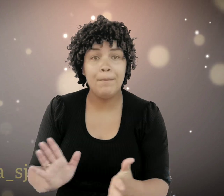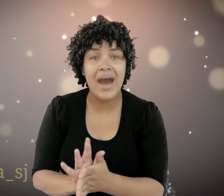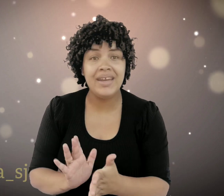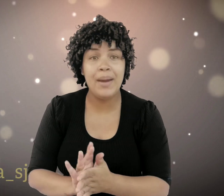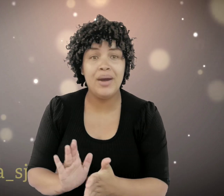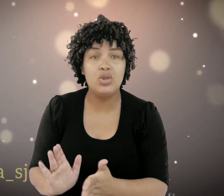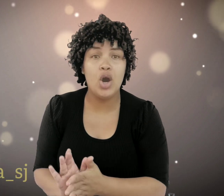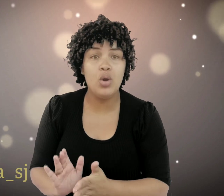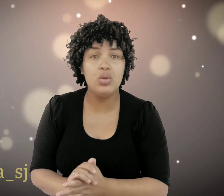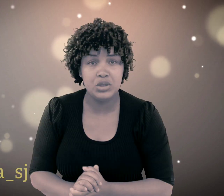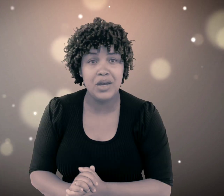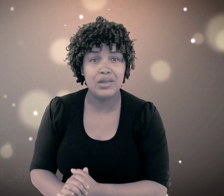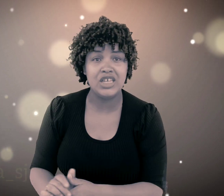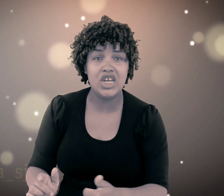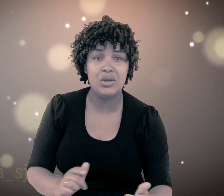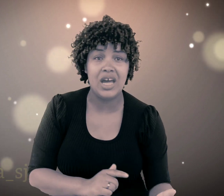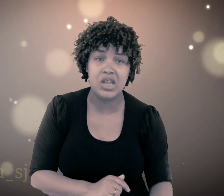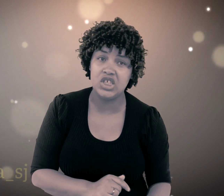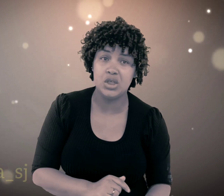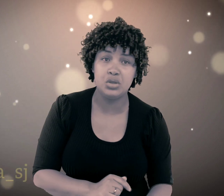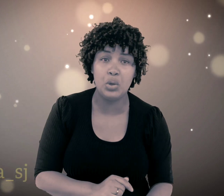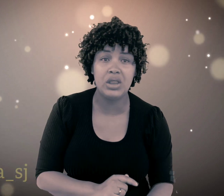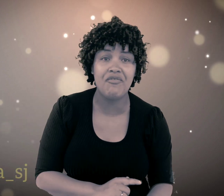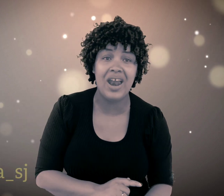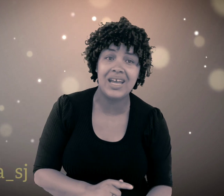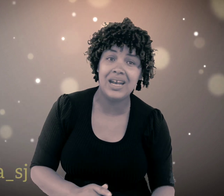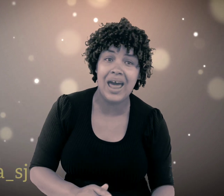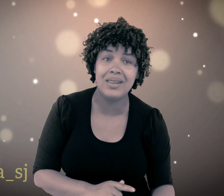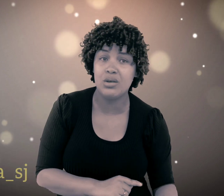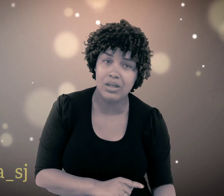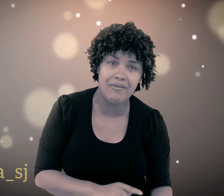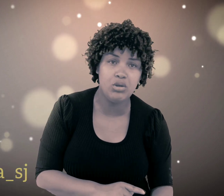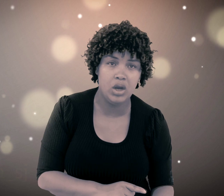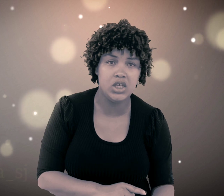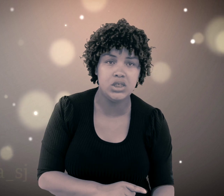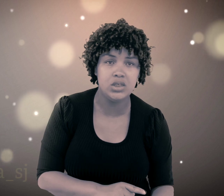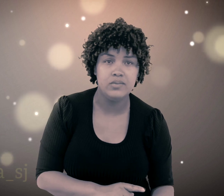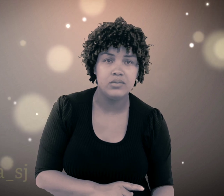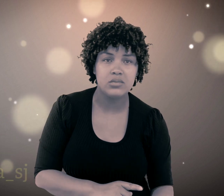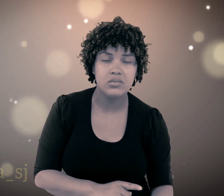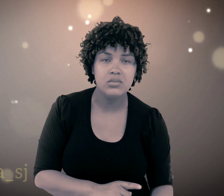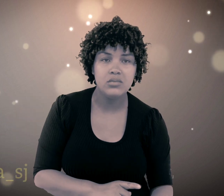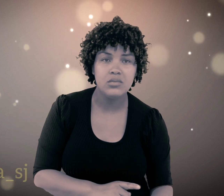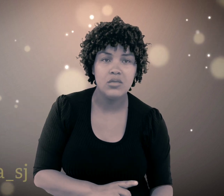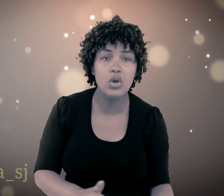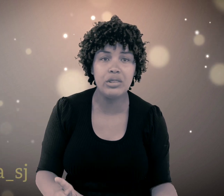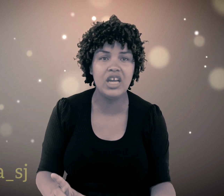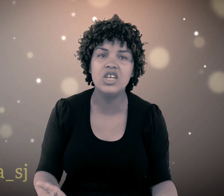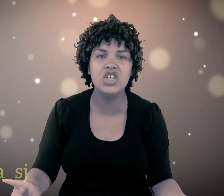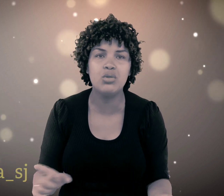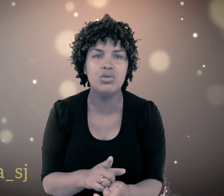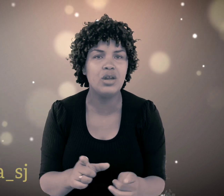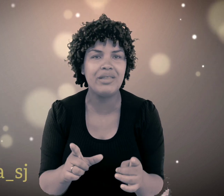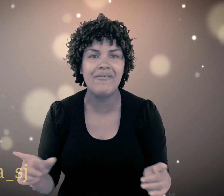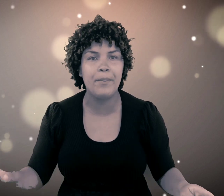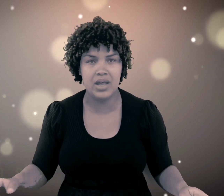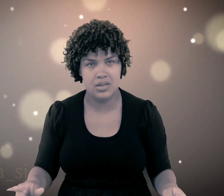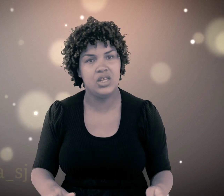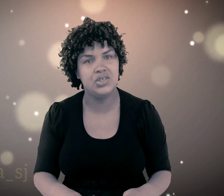Maria mandou os mensageiros ir até Jesus. E falar que Lázaro estava doente. Ou seja, Jesus não estava presente.